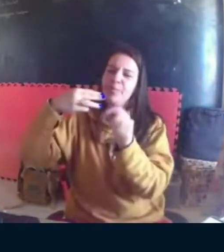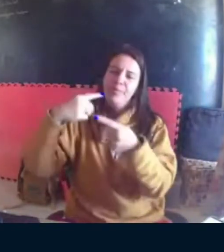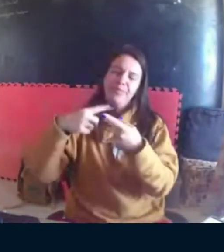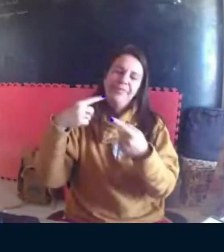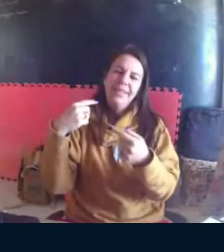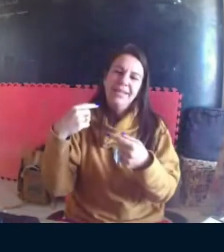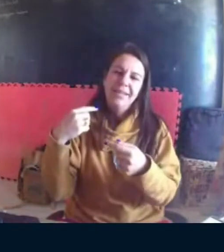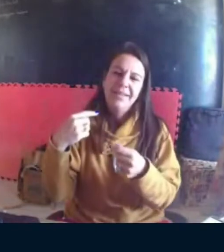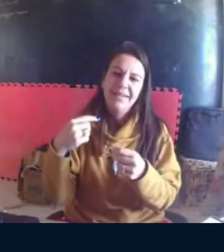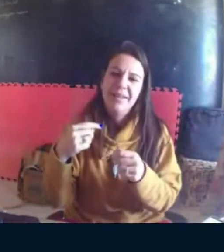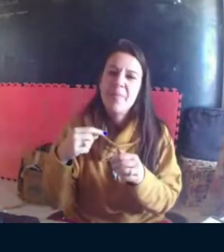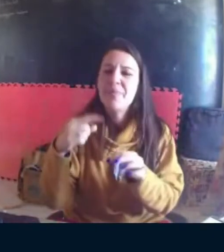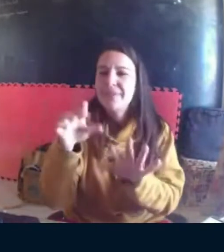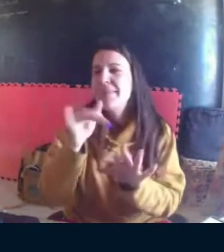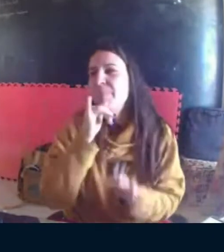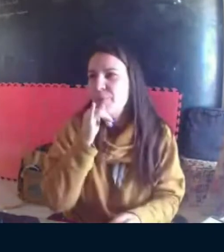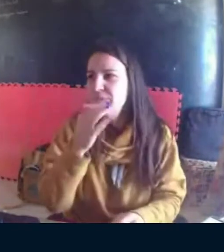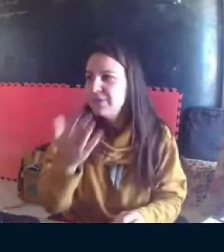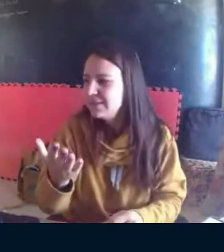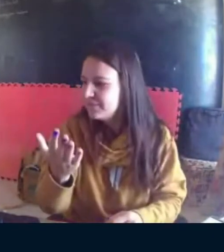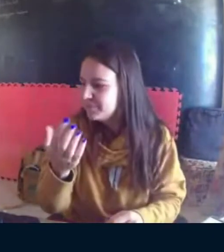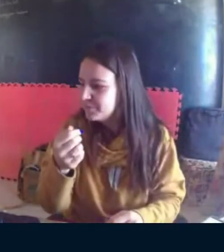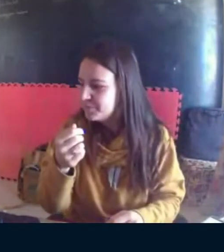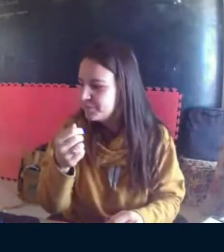e seres musos. sim, sim.